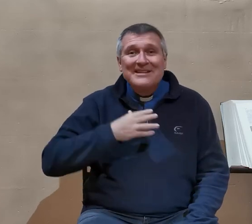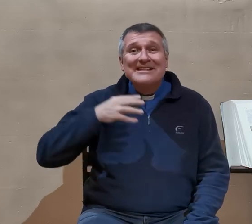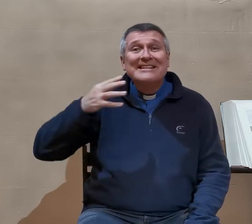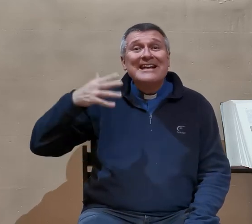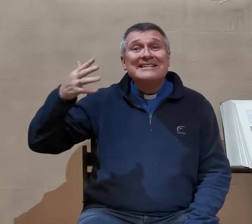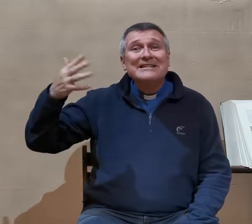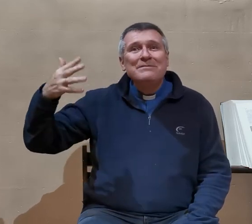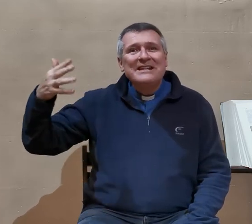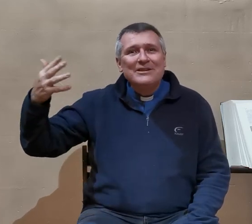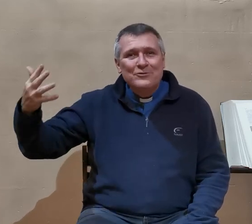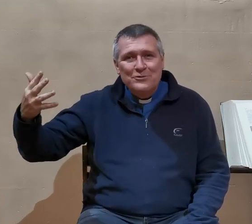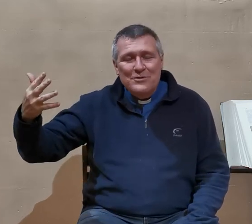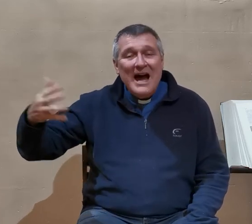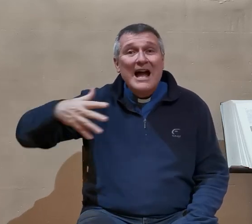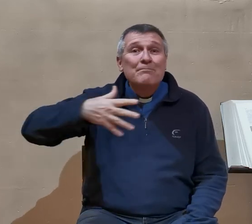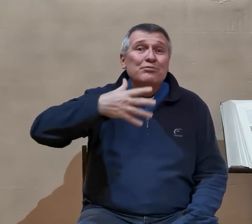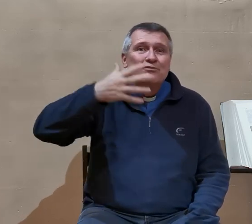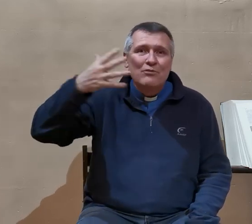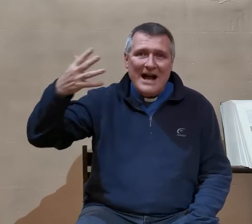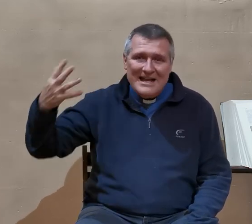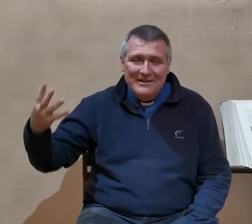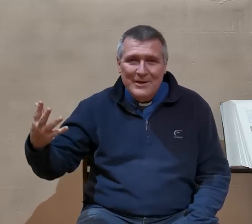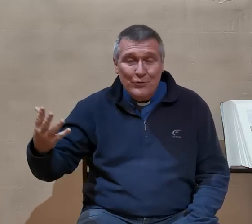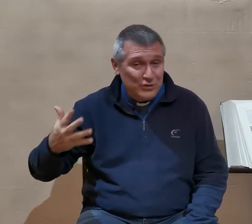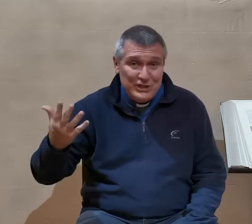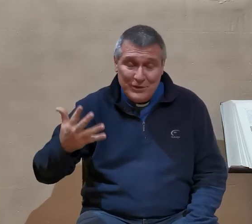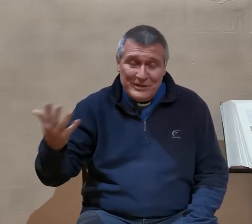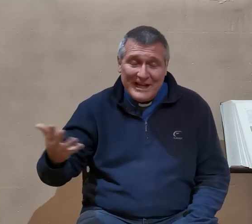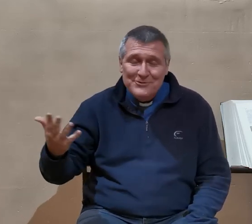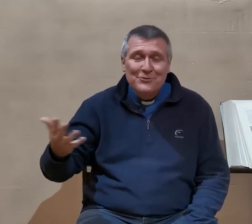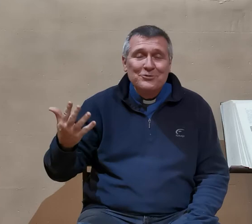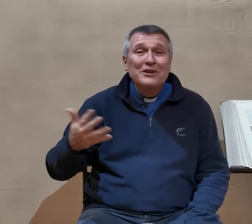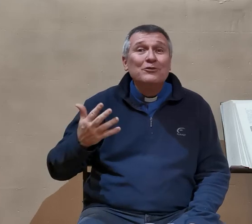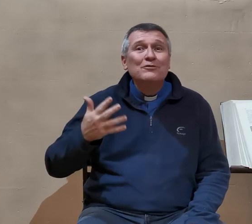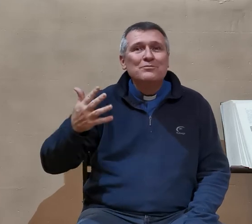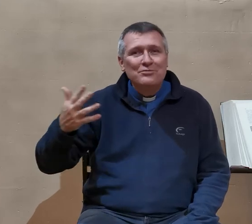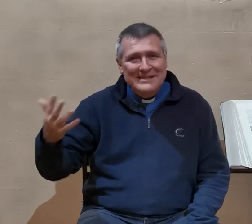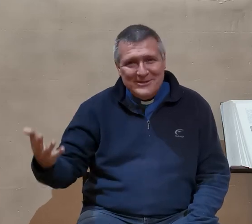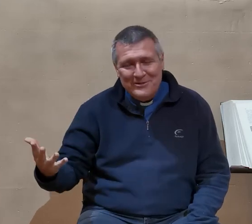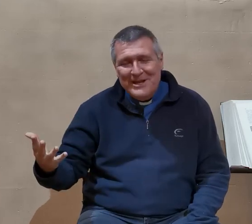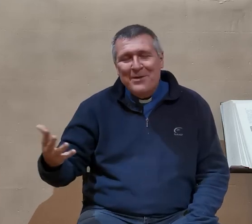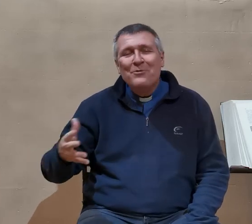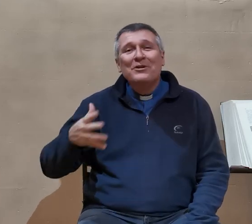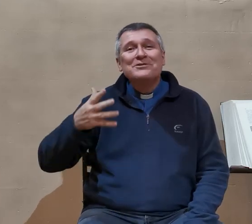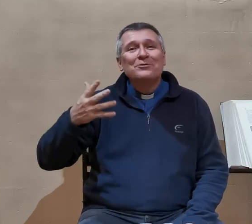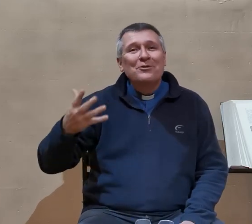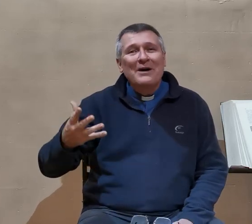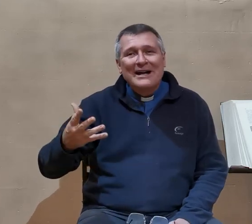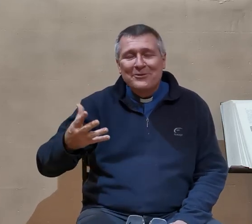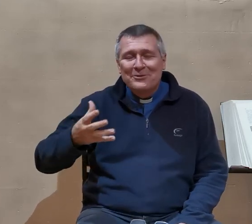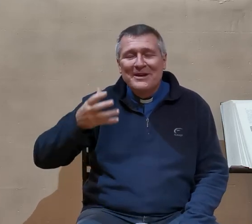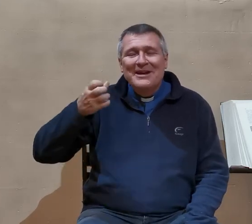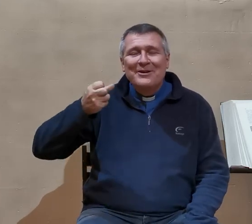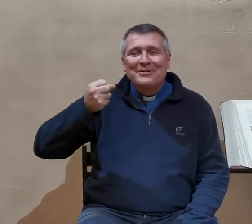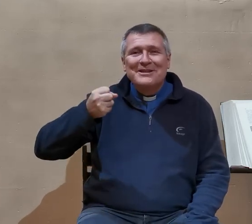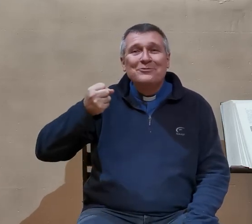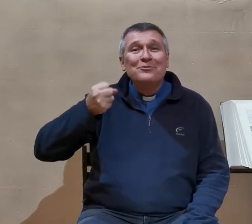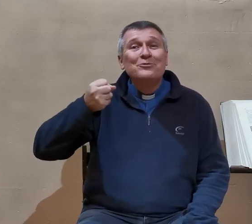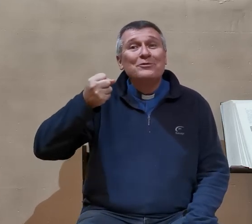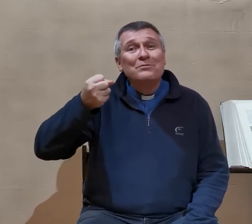c'est d'assimiler Dieu à un pouvoir. On dit, par exemple, que Dieu est tout-puissant. Mais on risque de croire que c'est une toute